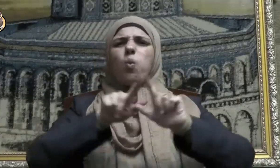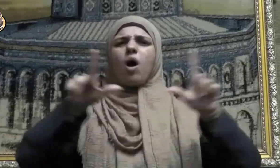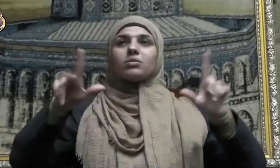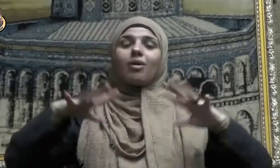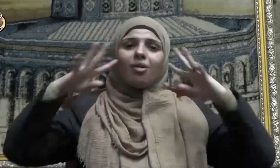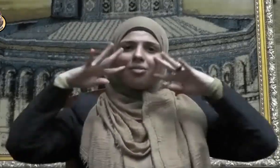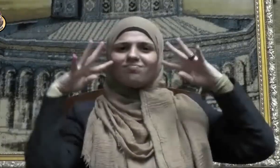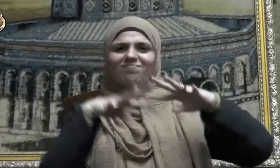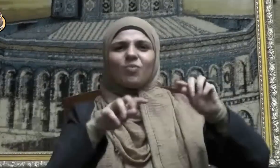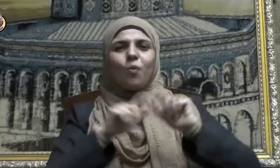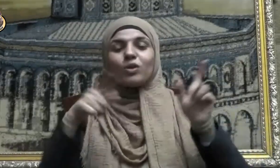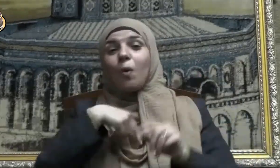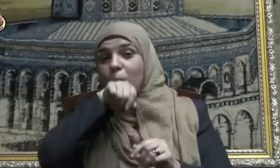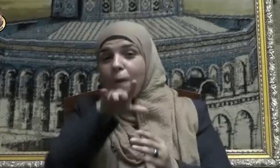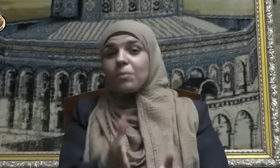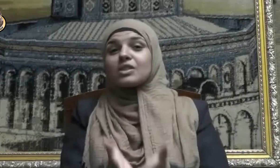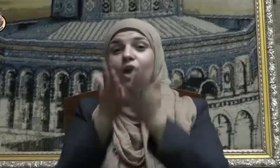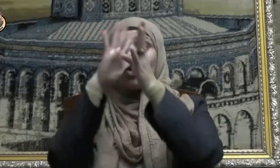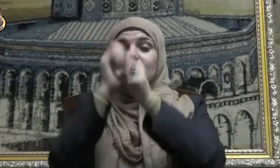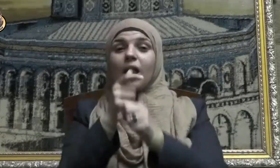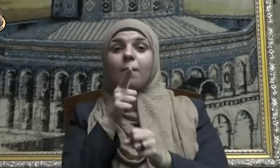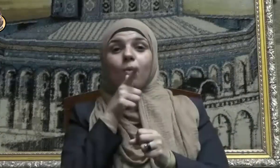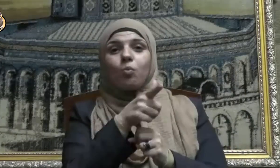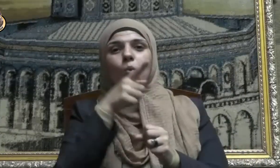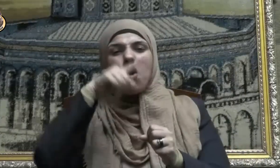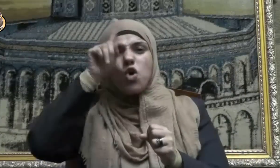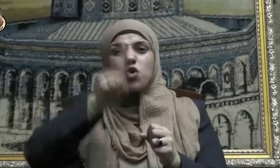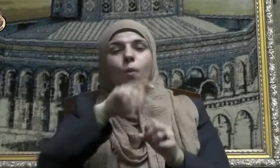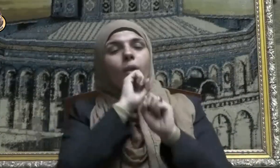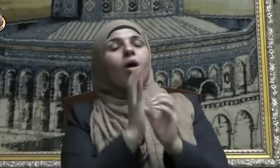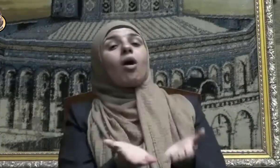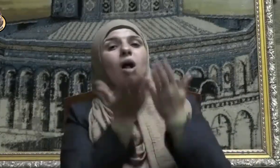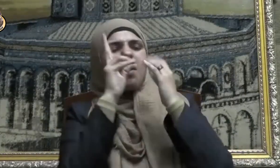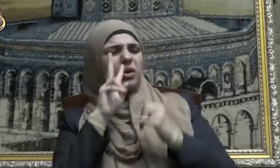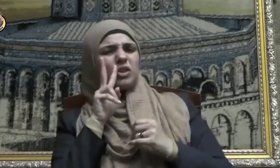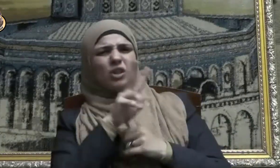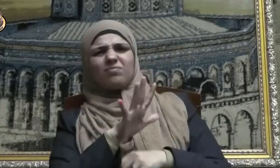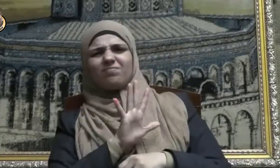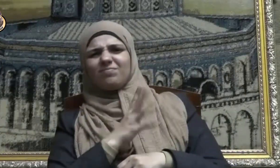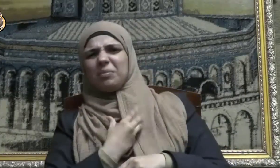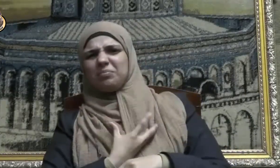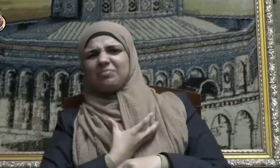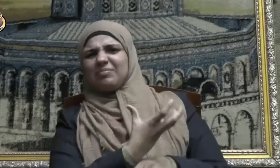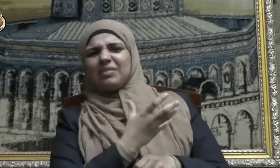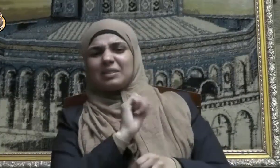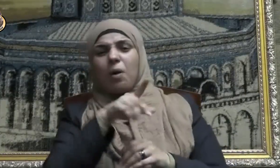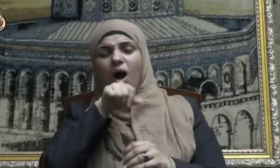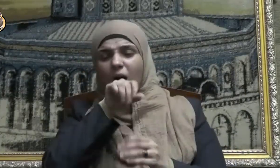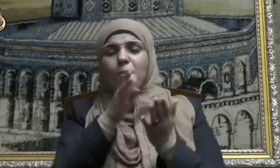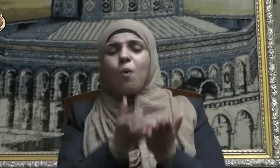وسلم خصمه يوم القيامة حيث قال صلى الله عليه وسلم